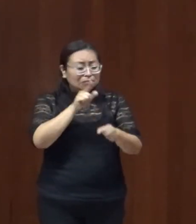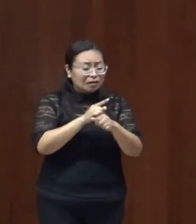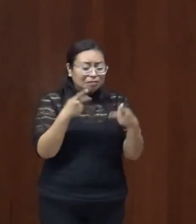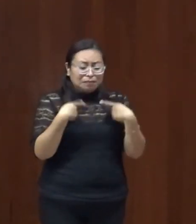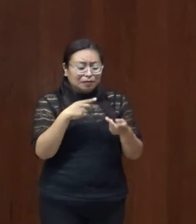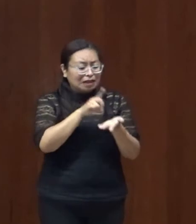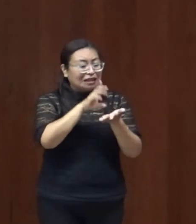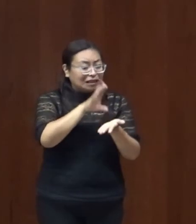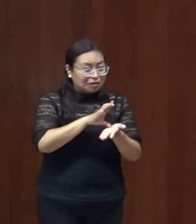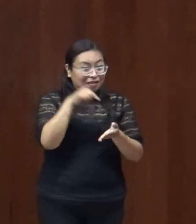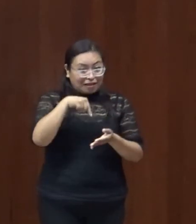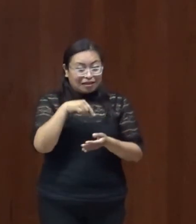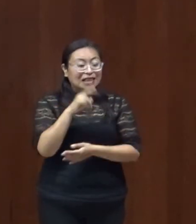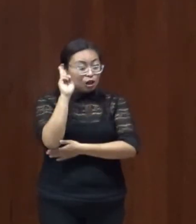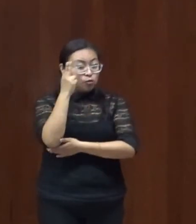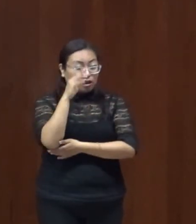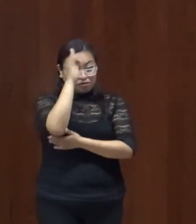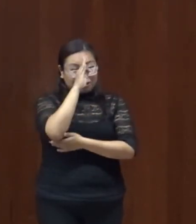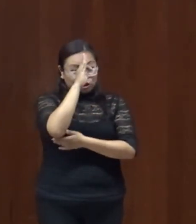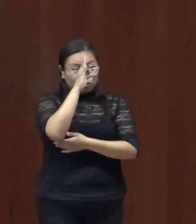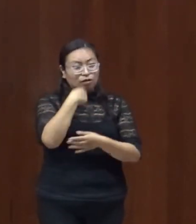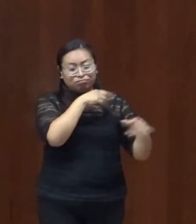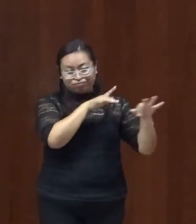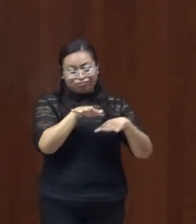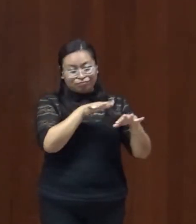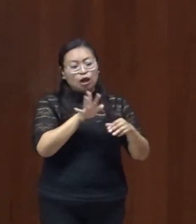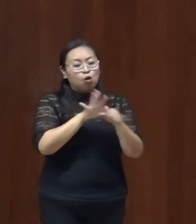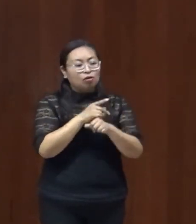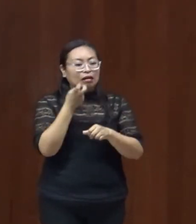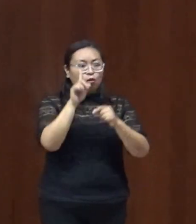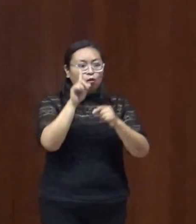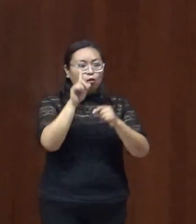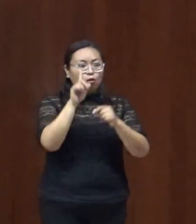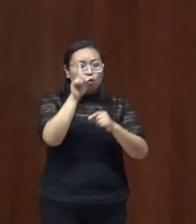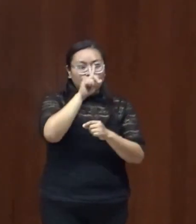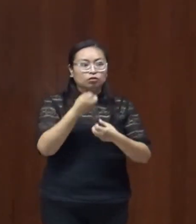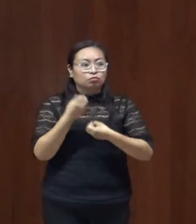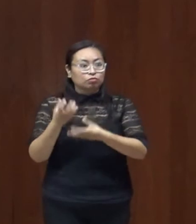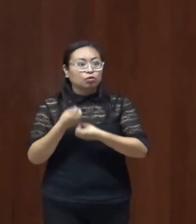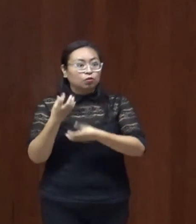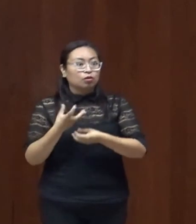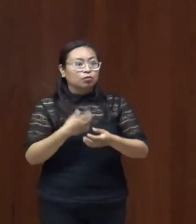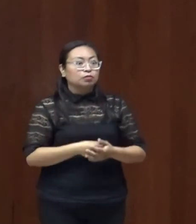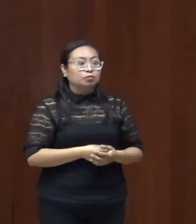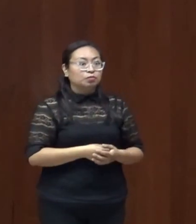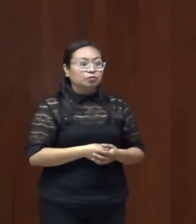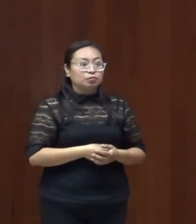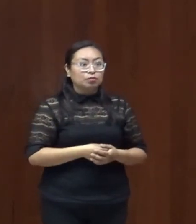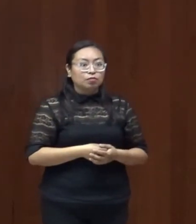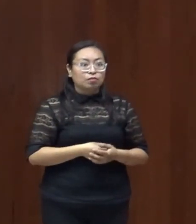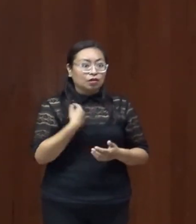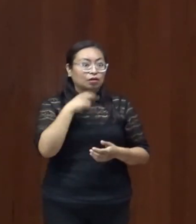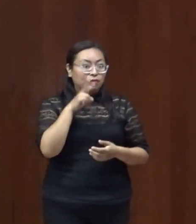discapacidad de la comunidad de filosofía y letras hacen estas cuestiones cada vez más visibles y nos parece